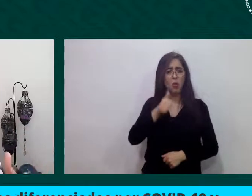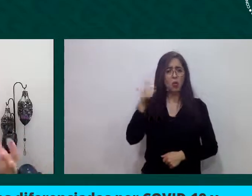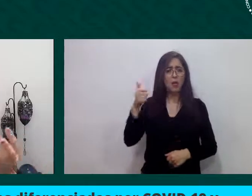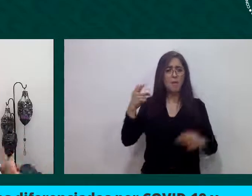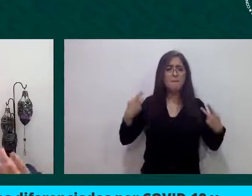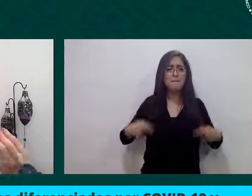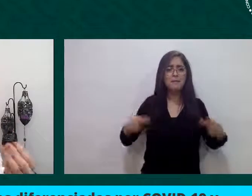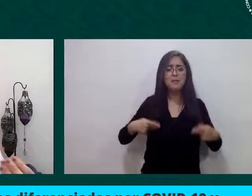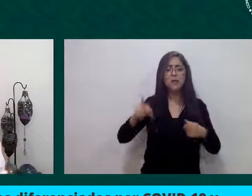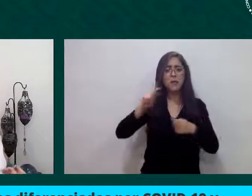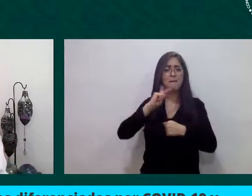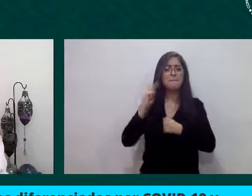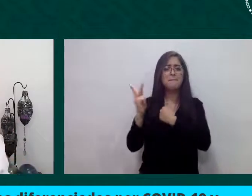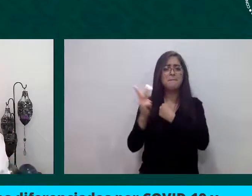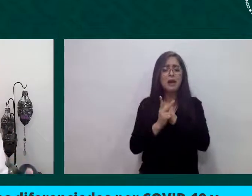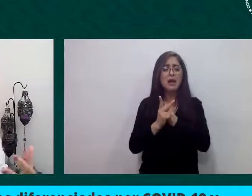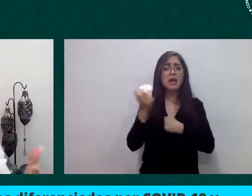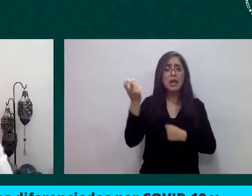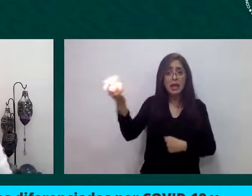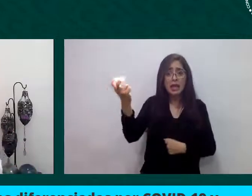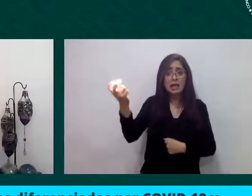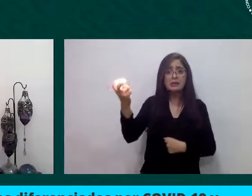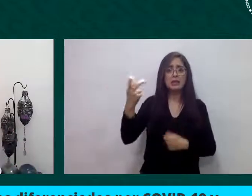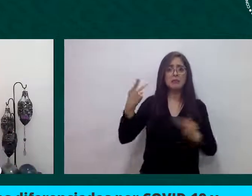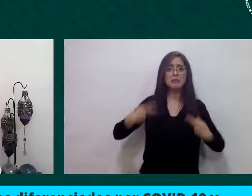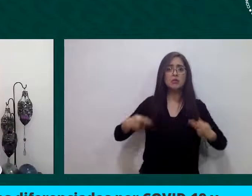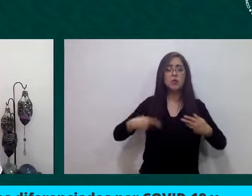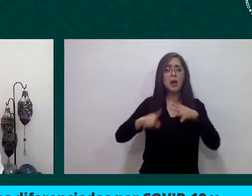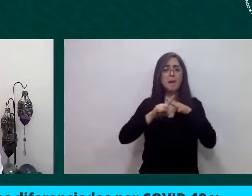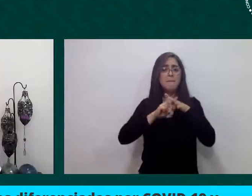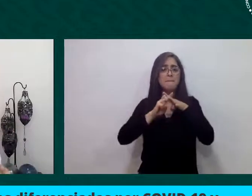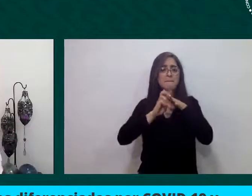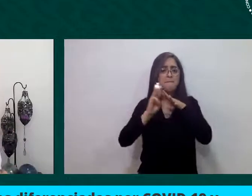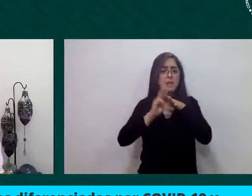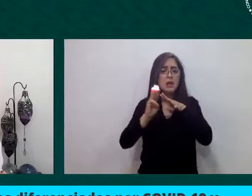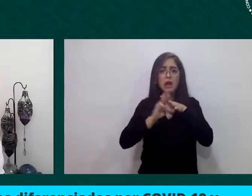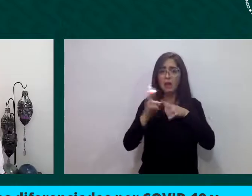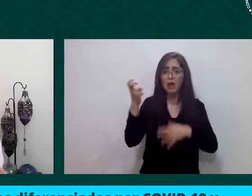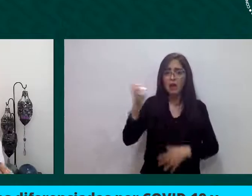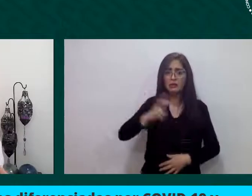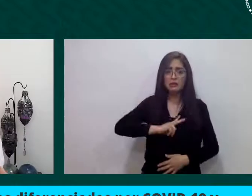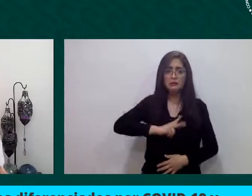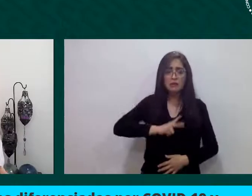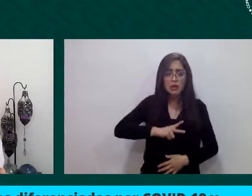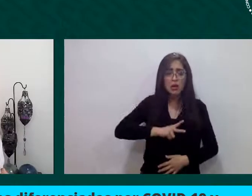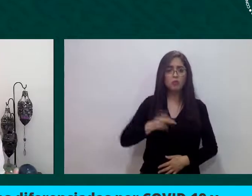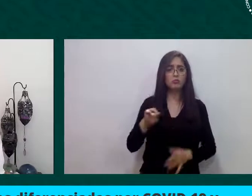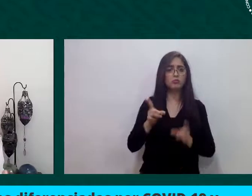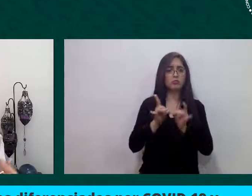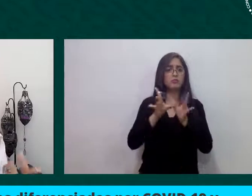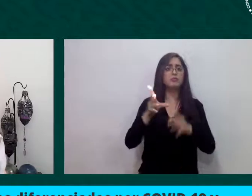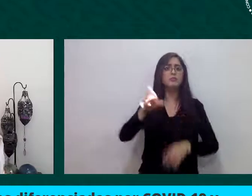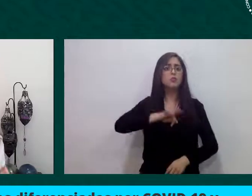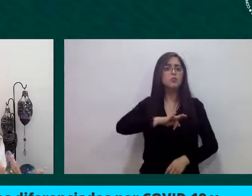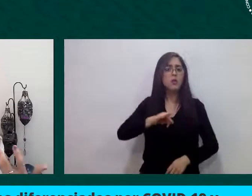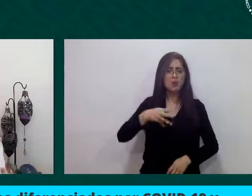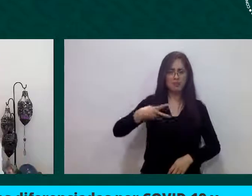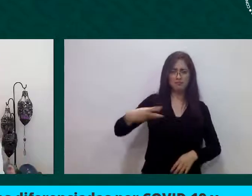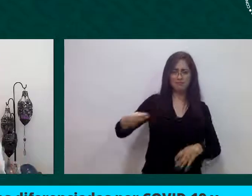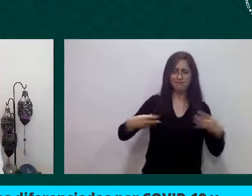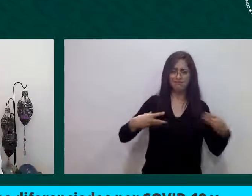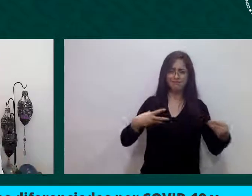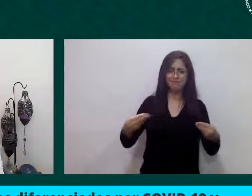portadoras de este virus y que puede contagiarnos, también ha sido una situación